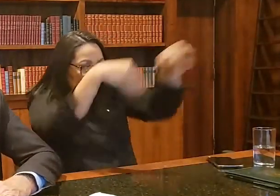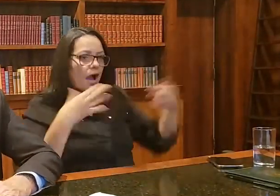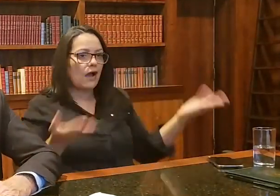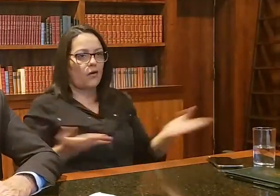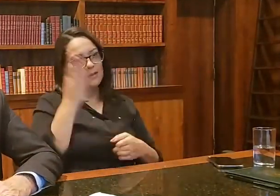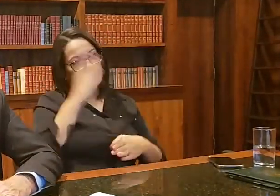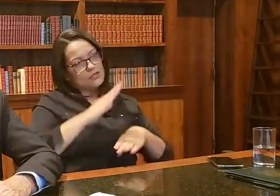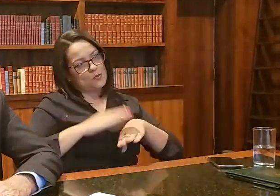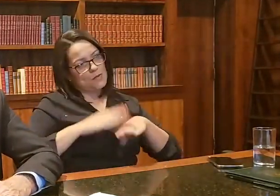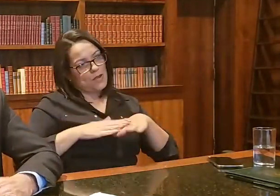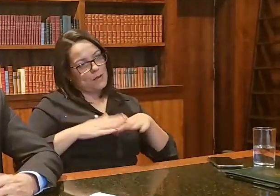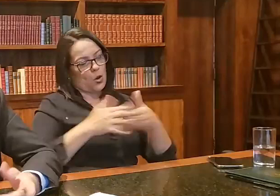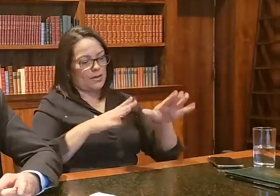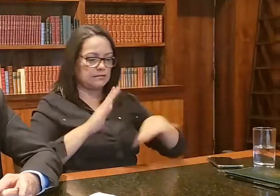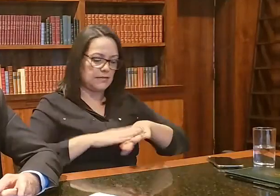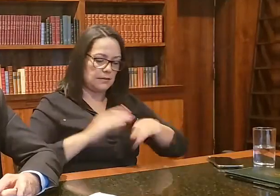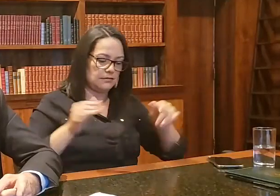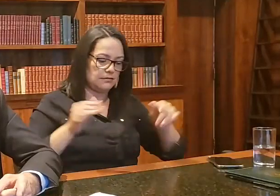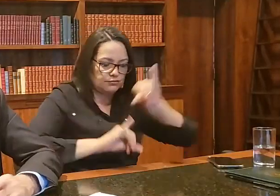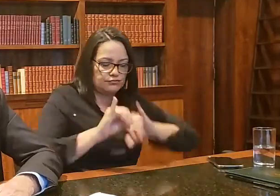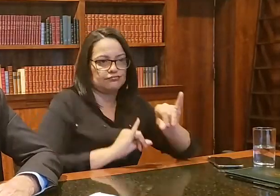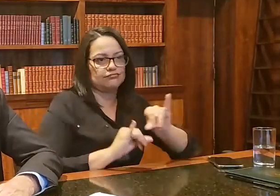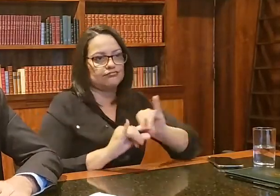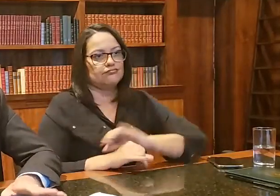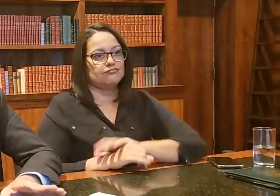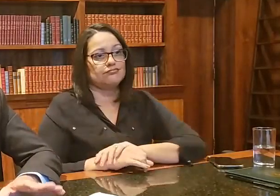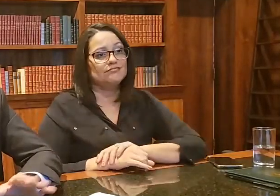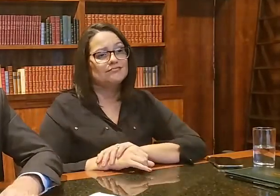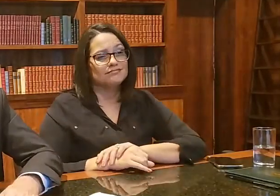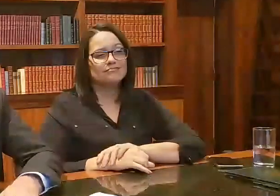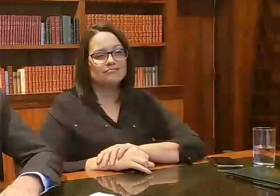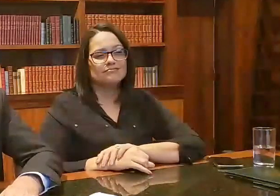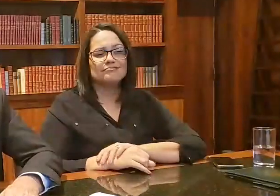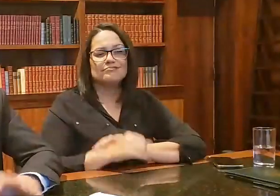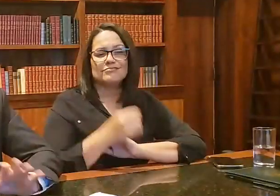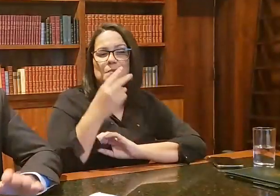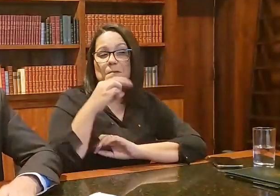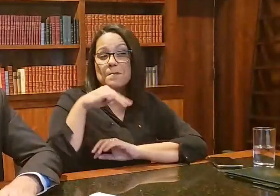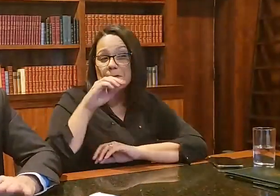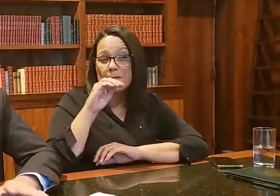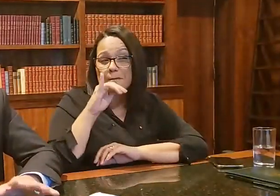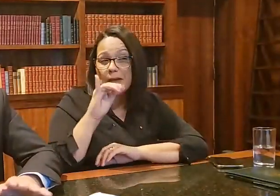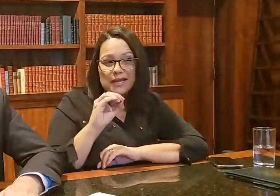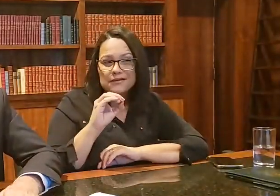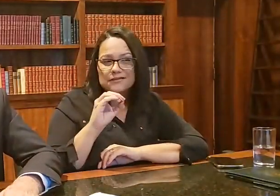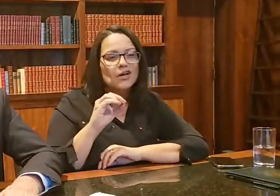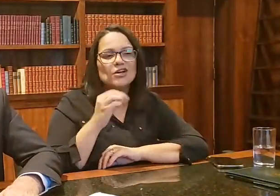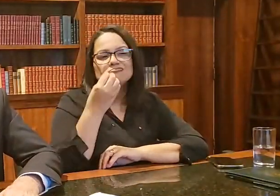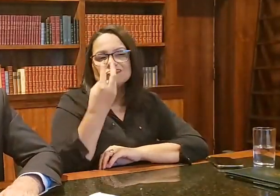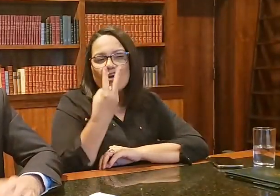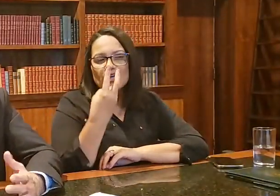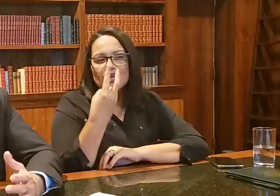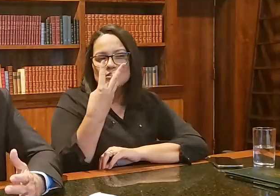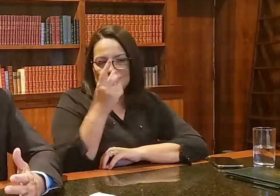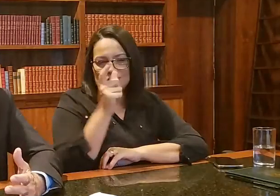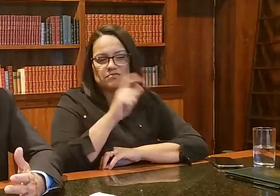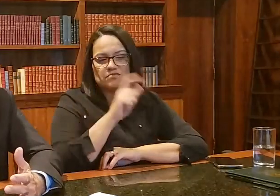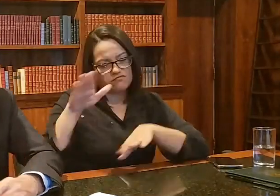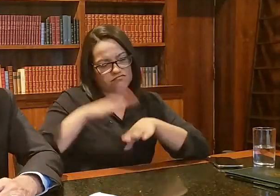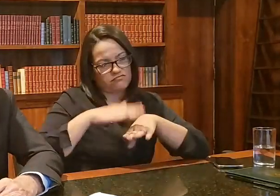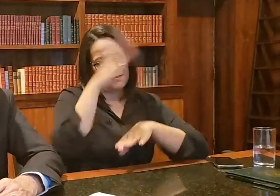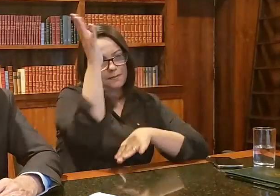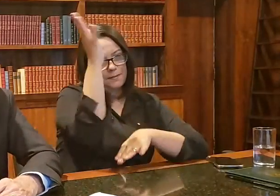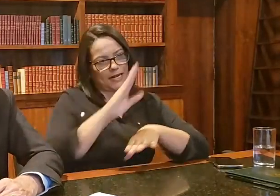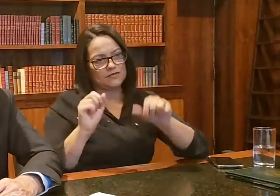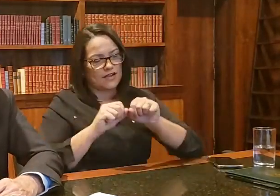maio, para maio, dois meses, eu vou dar 3 meses para dar um prazo. Então daqui a 2, 3 meses a previsão é nós